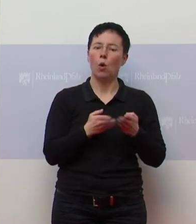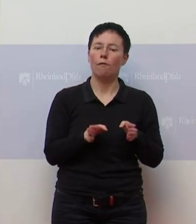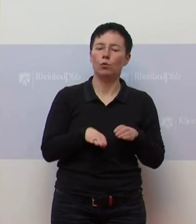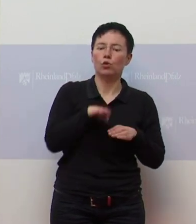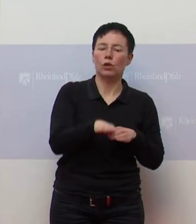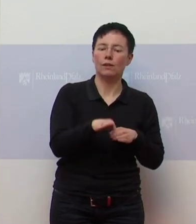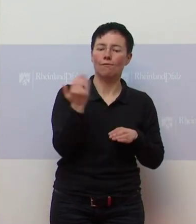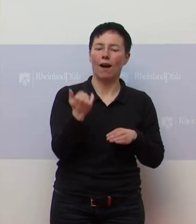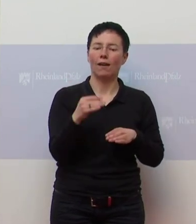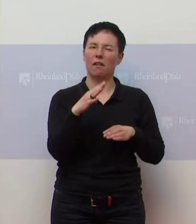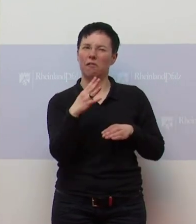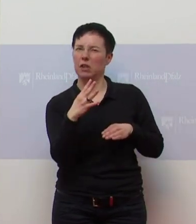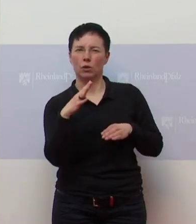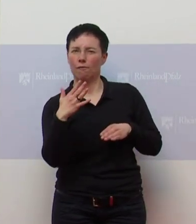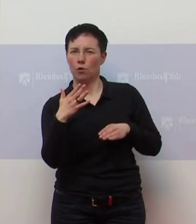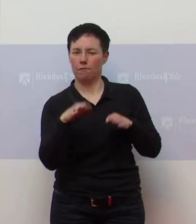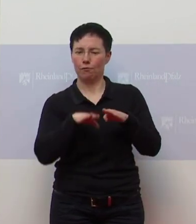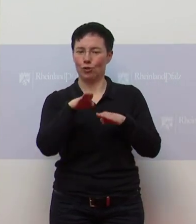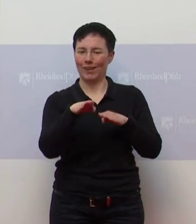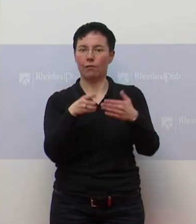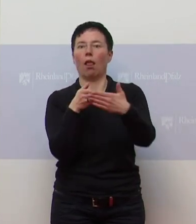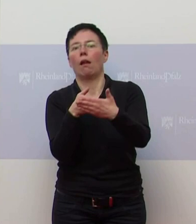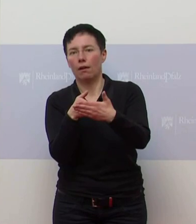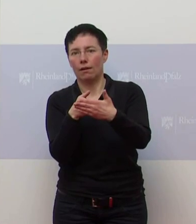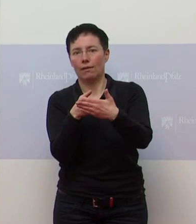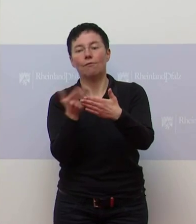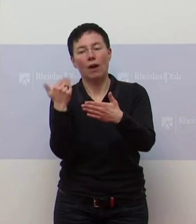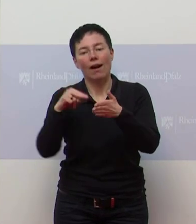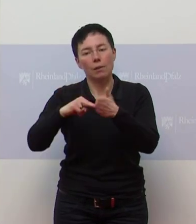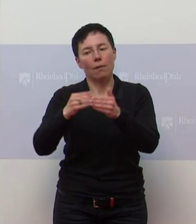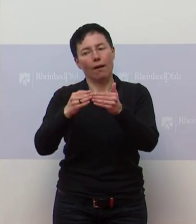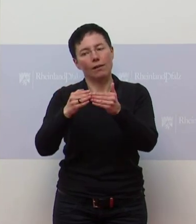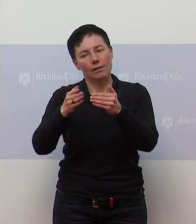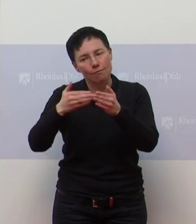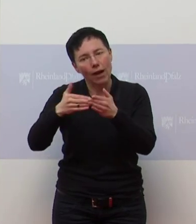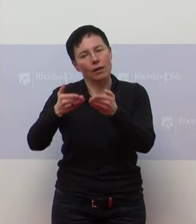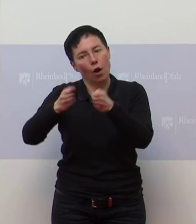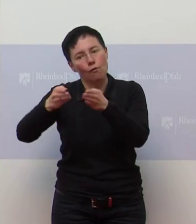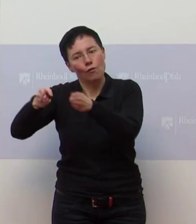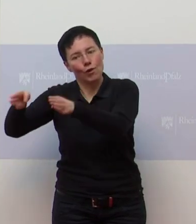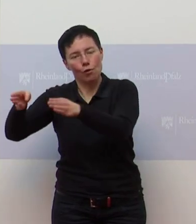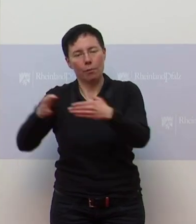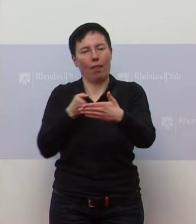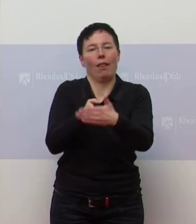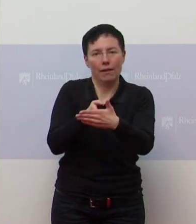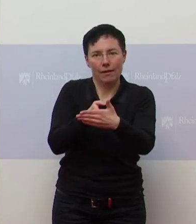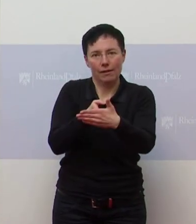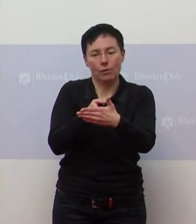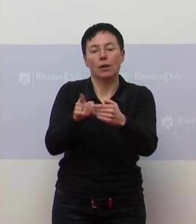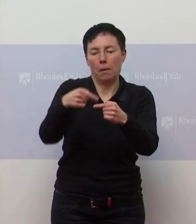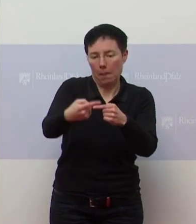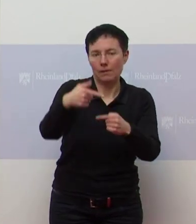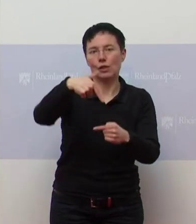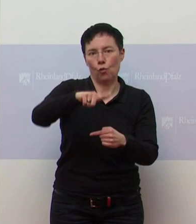stehen geblieben und wollten ja dann eigentlich weitere Öffnungsschritte entwickeln. Und das werden wir am 12. April